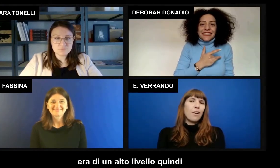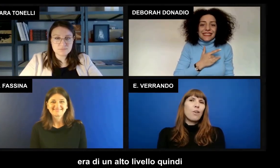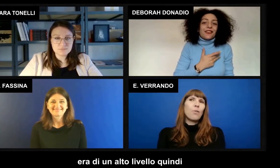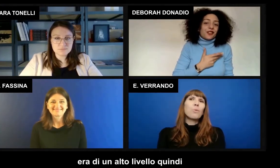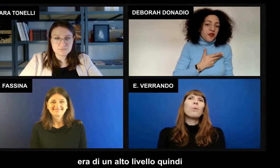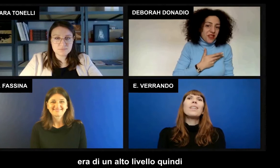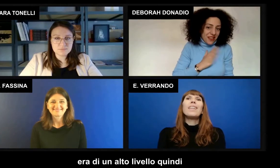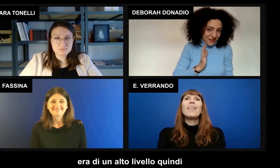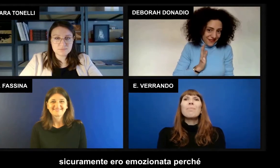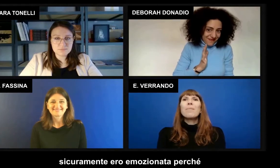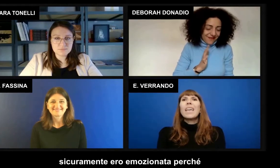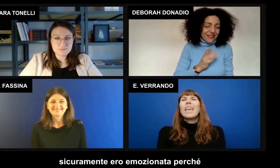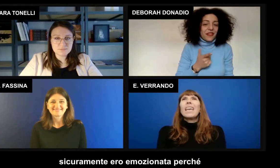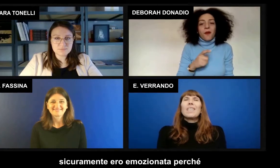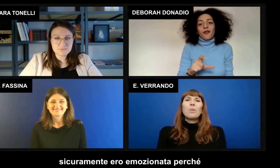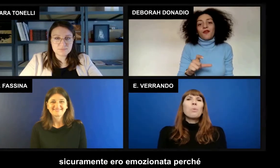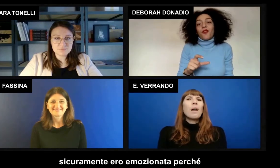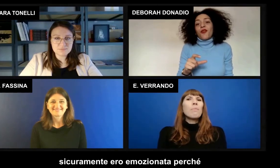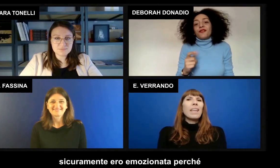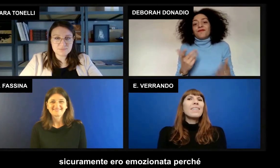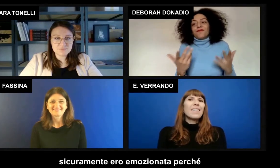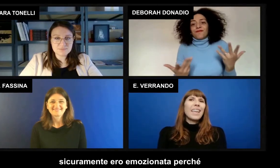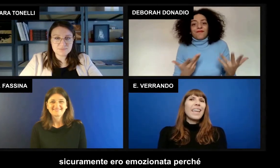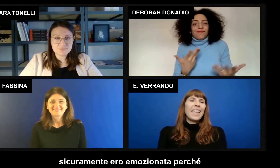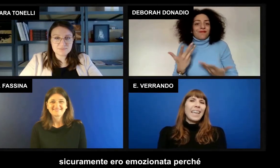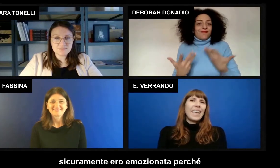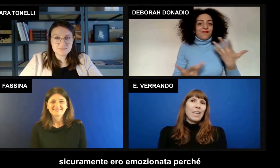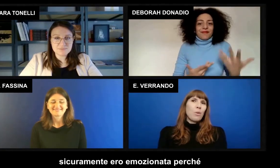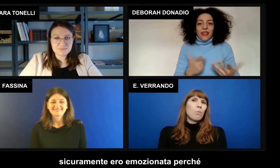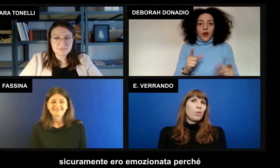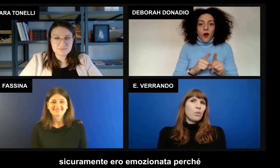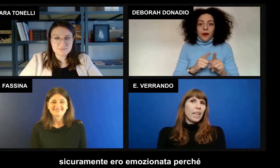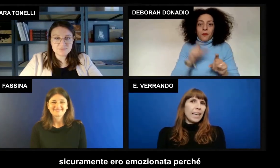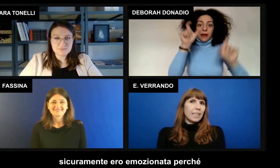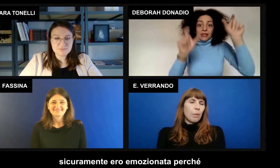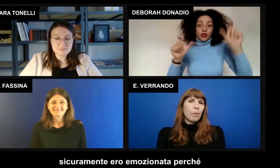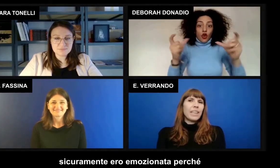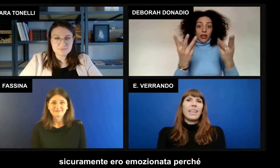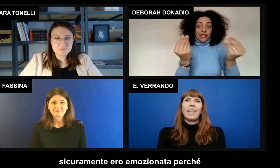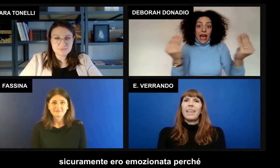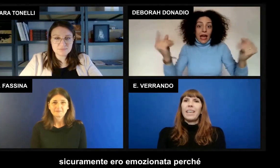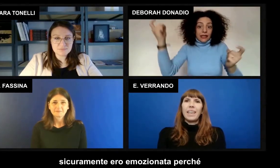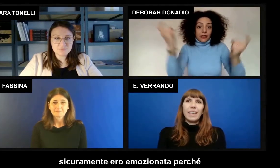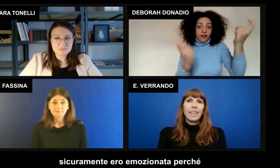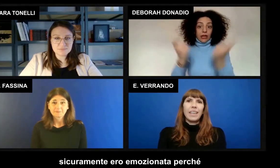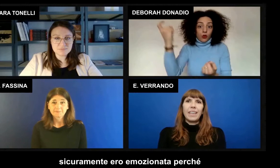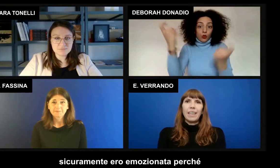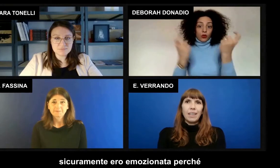livello. Quindi sicuramente ero emozionata perché